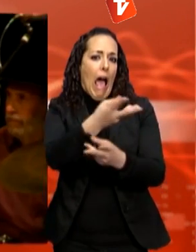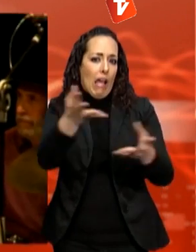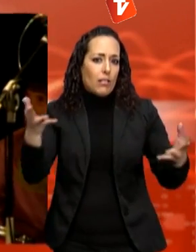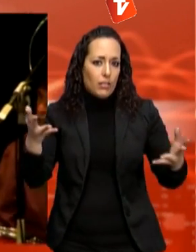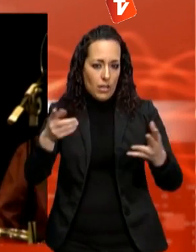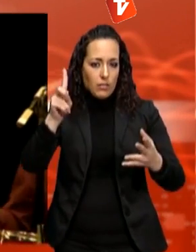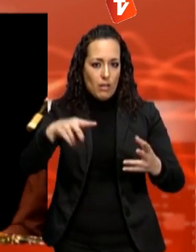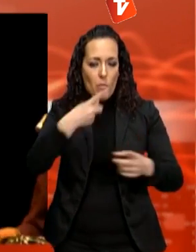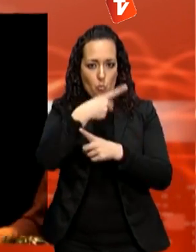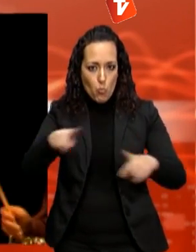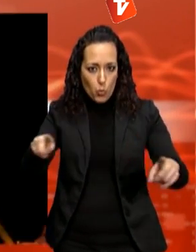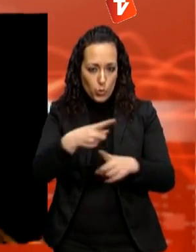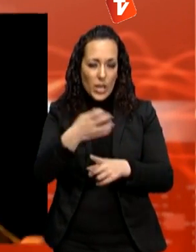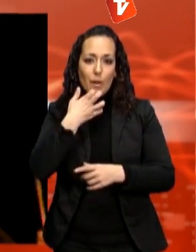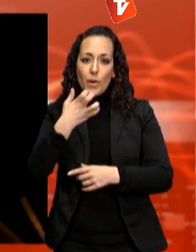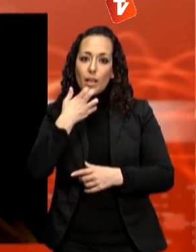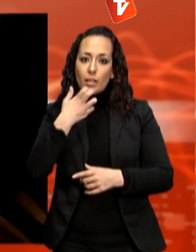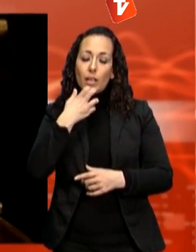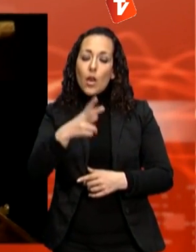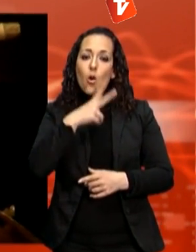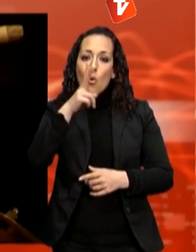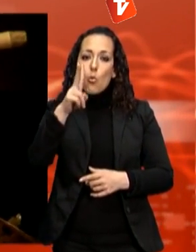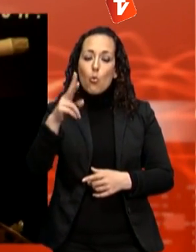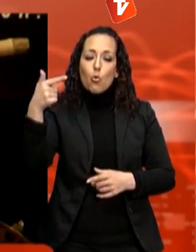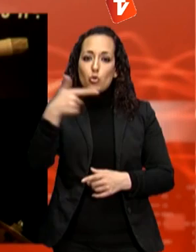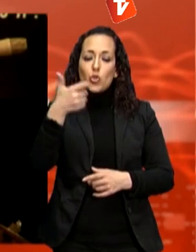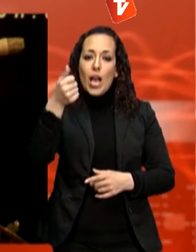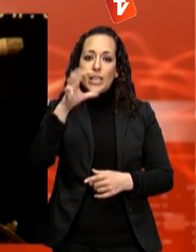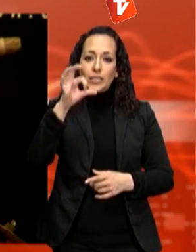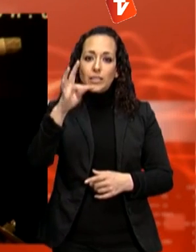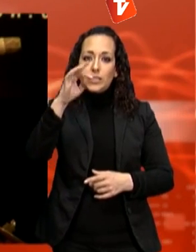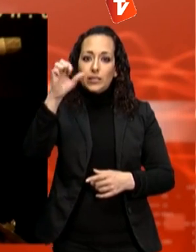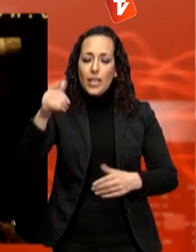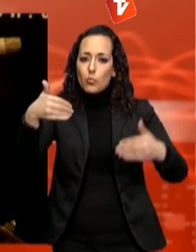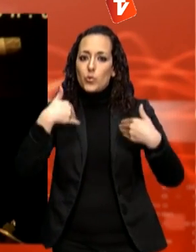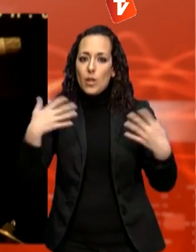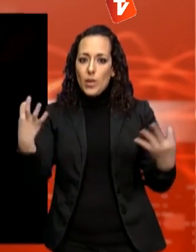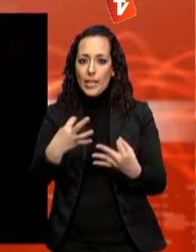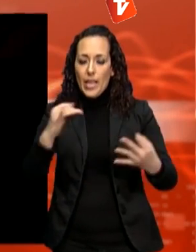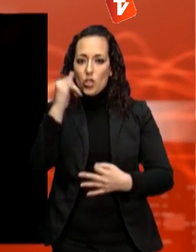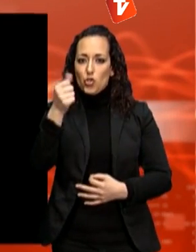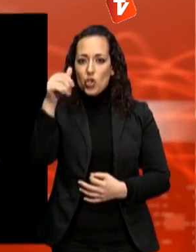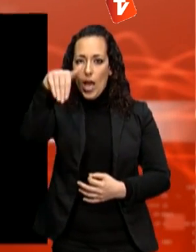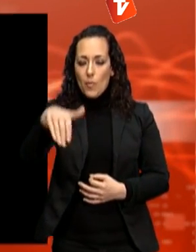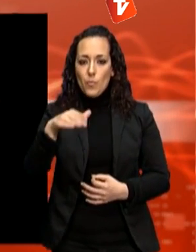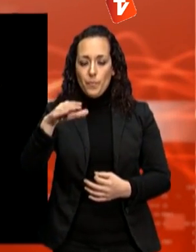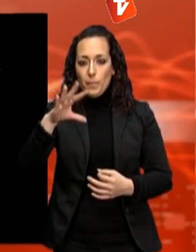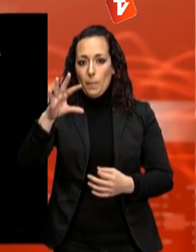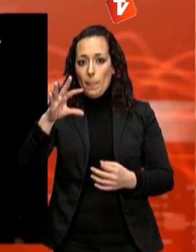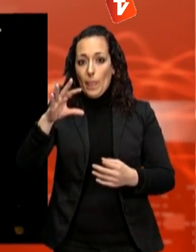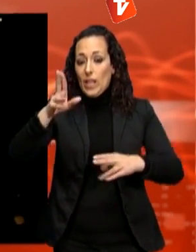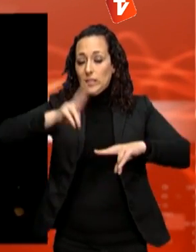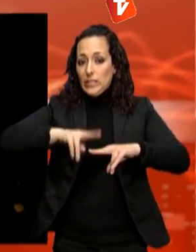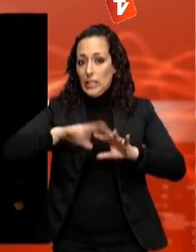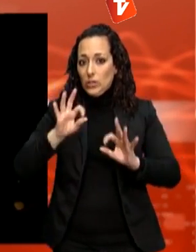Mujasté, una nova formació que revitalitzarà les jam-sessions a la ciutat. El festival es reconeixerà aquest any com a jazz terrasman, el músic